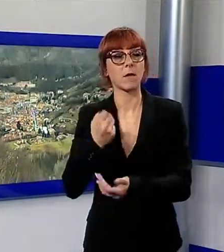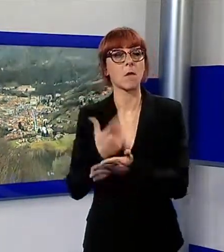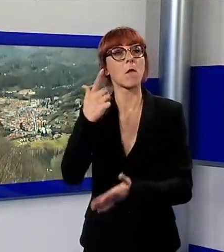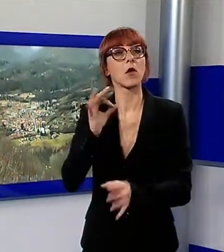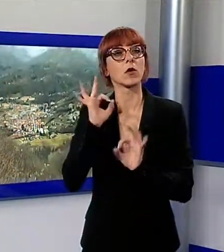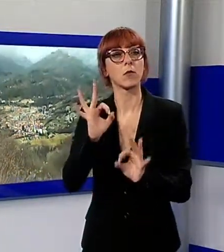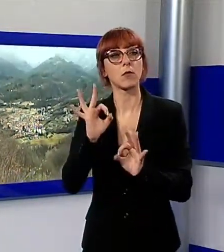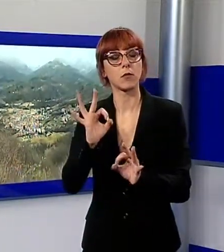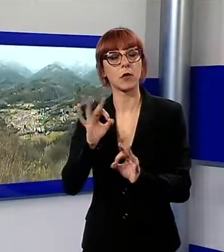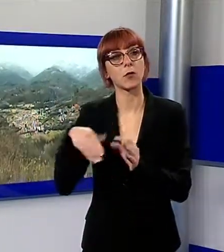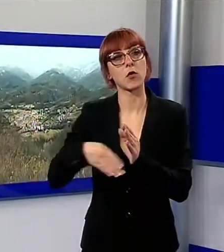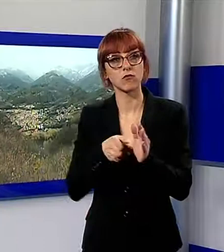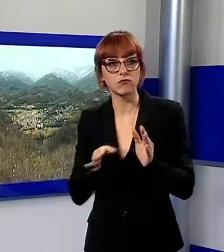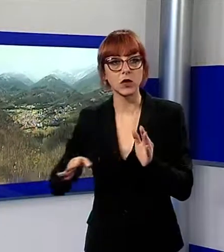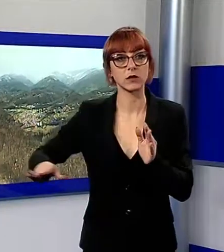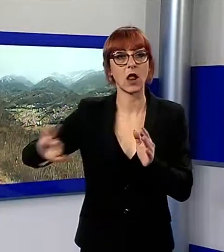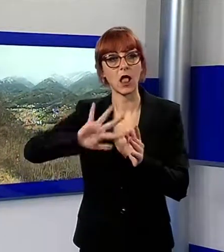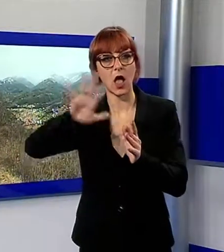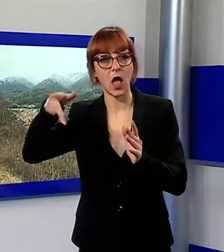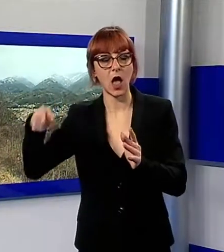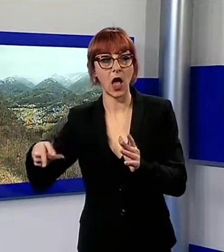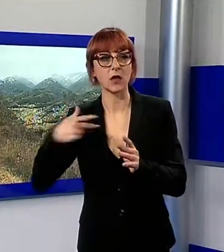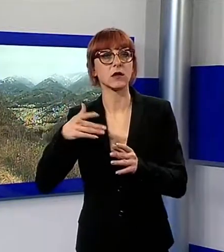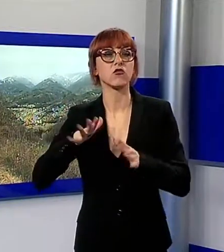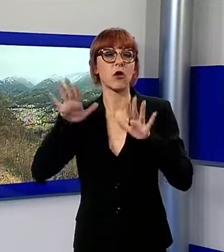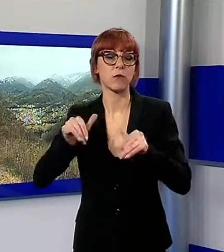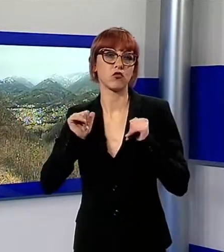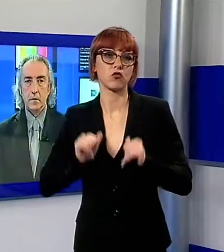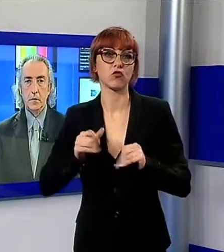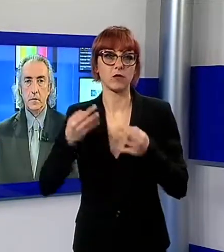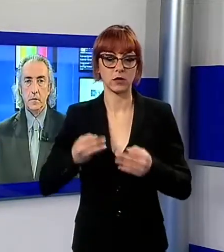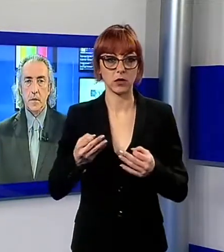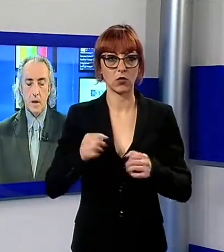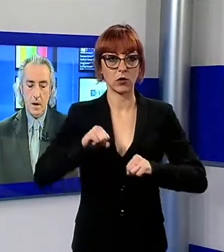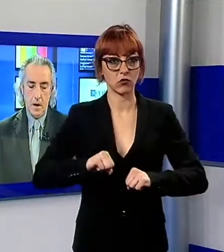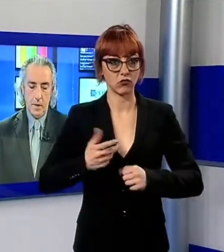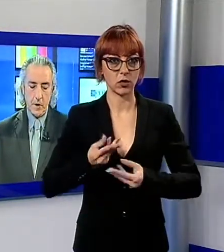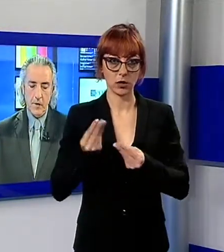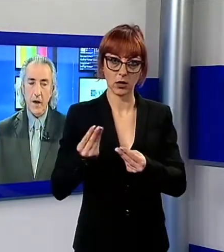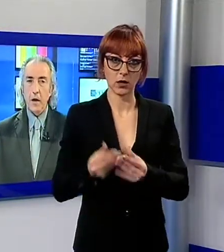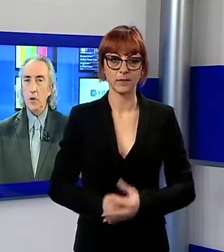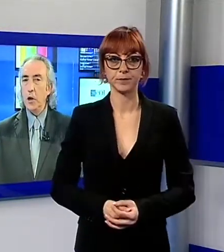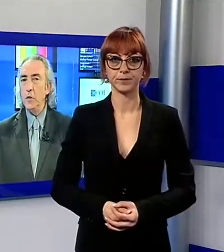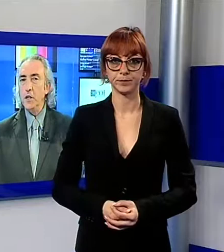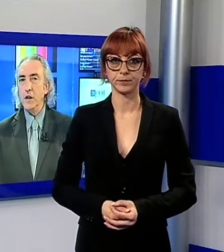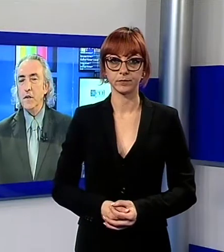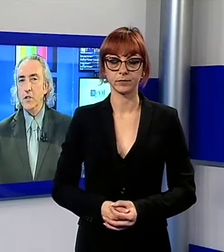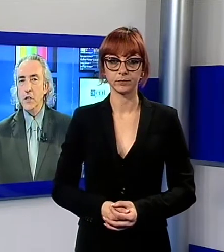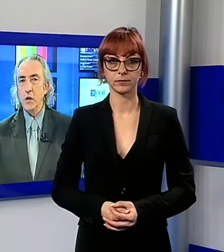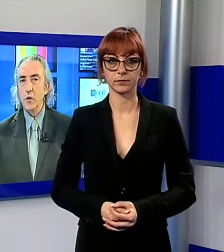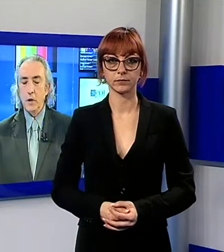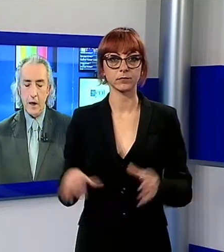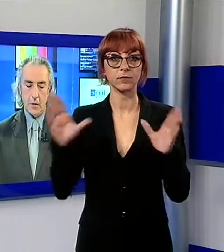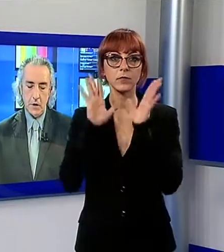per quello che riguarda viabilità alternativa, quindi protezione civile e sicurezza dei cittadini. Ha preso il via l'auditorium di San